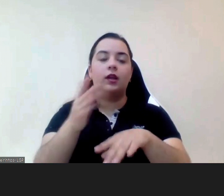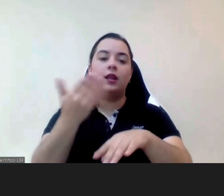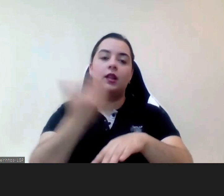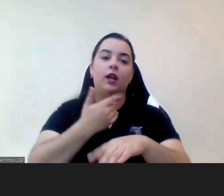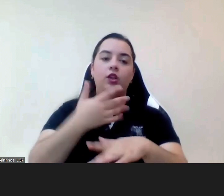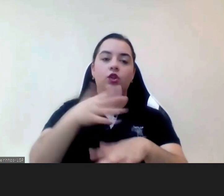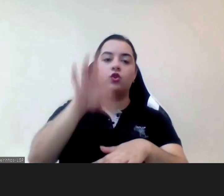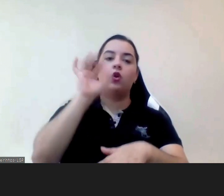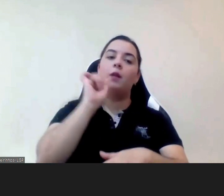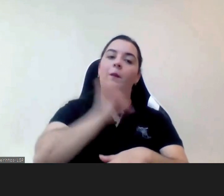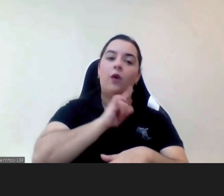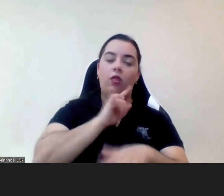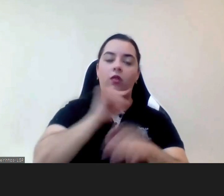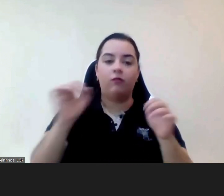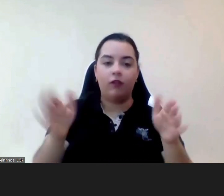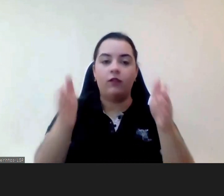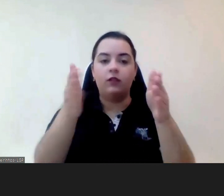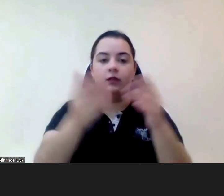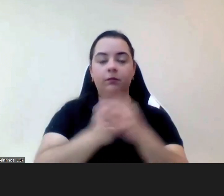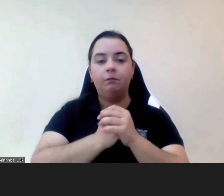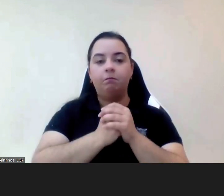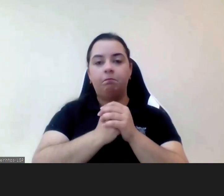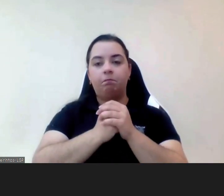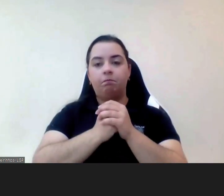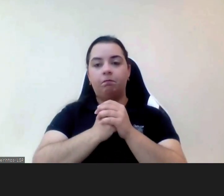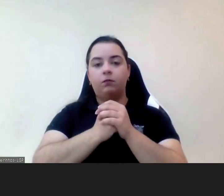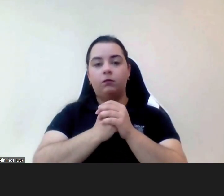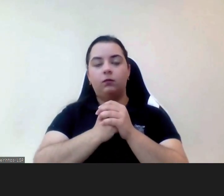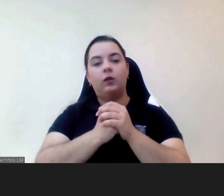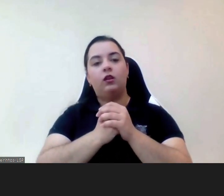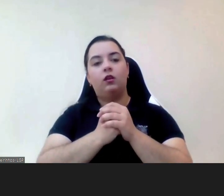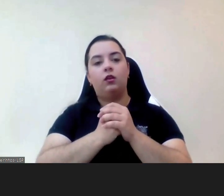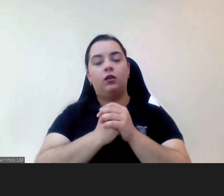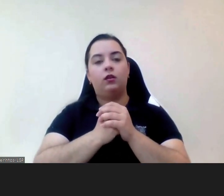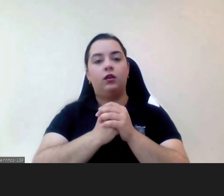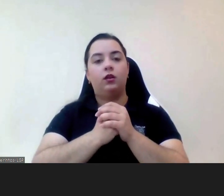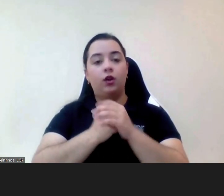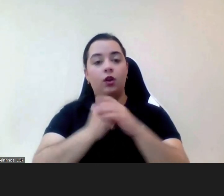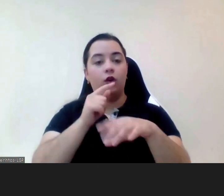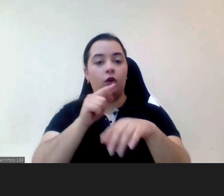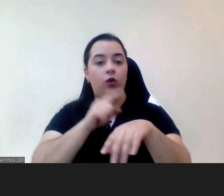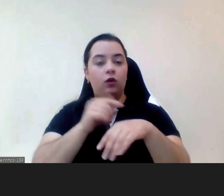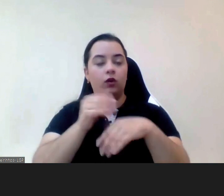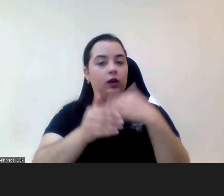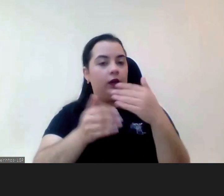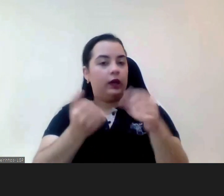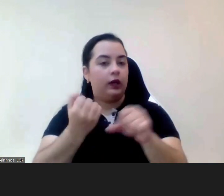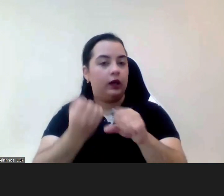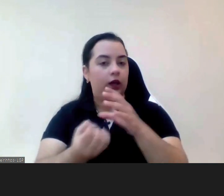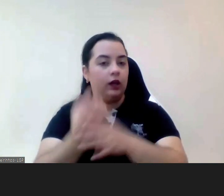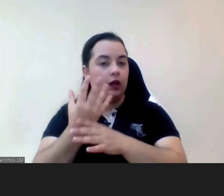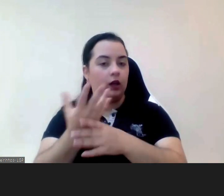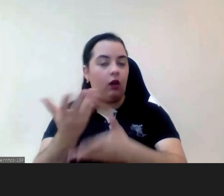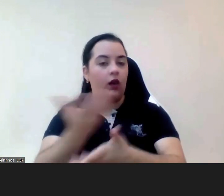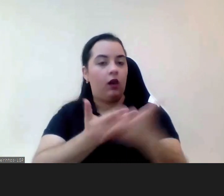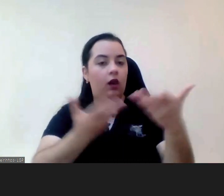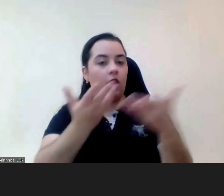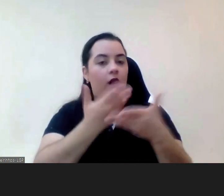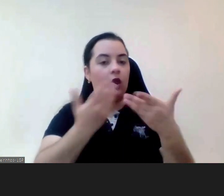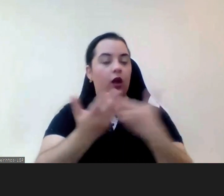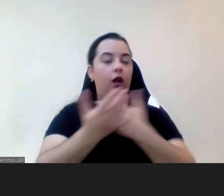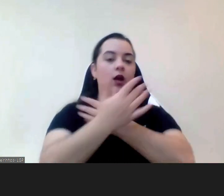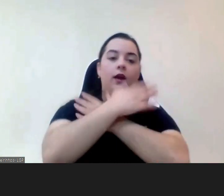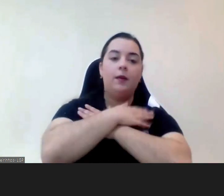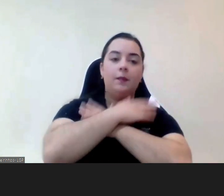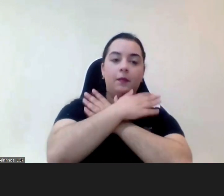faz sentido nestes circuitos vão criando relações de proximidade e amizade vão reconstruindo